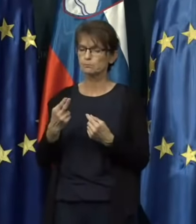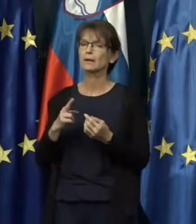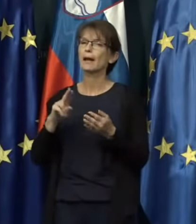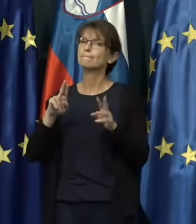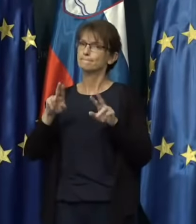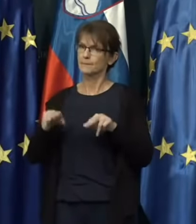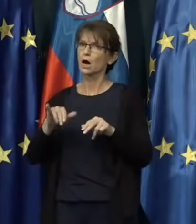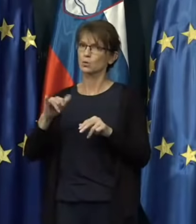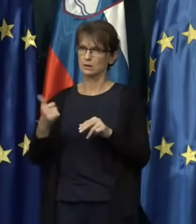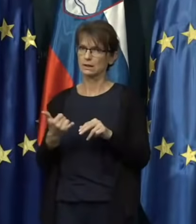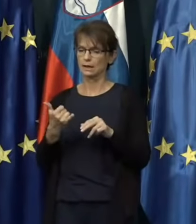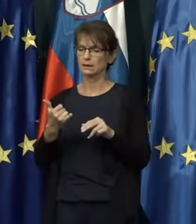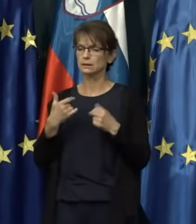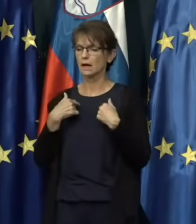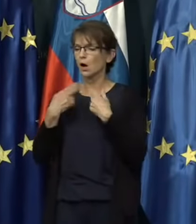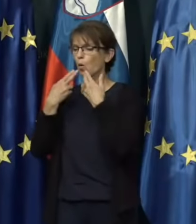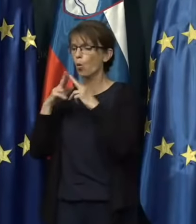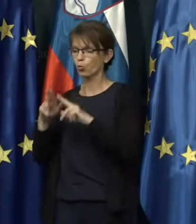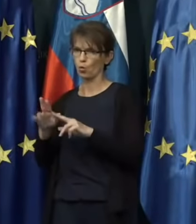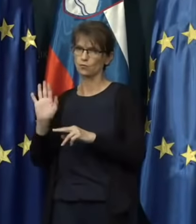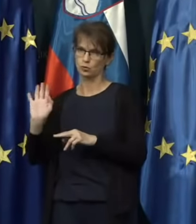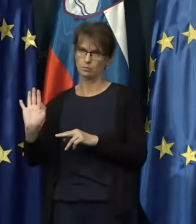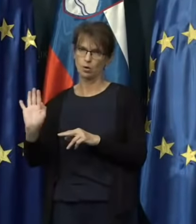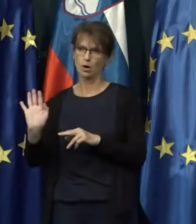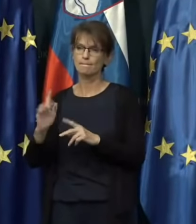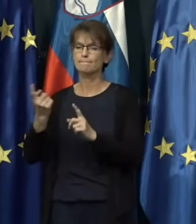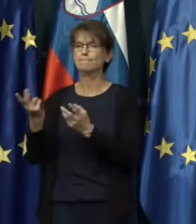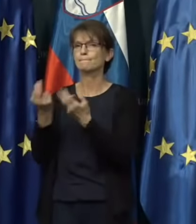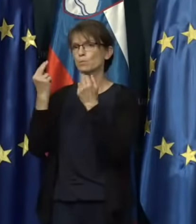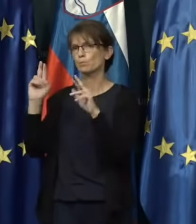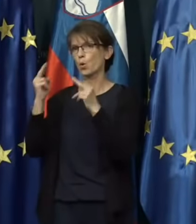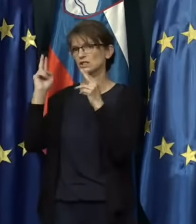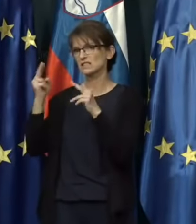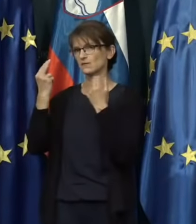prav, da odgovorimo na te pozive.